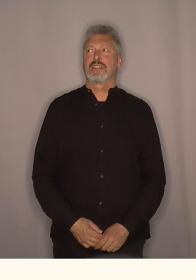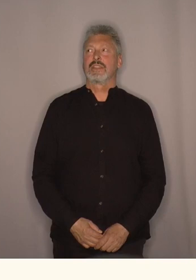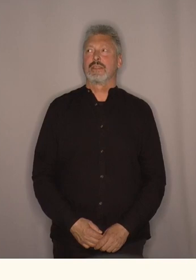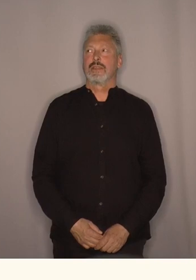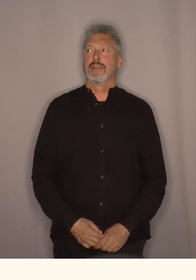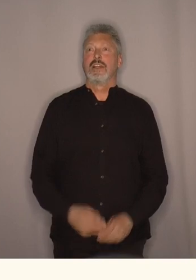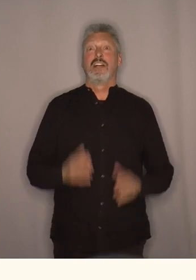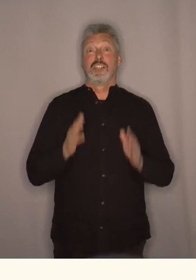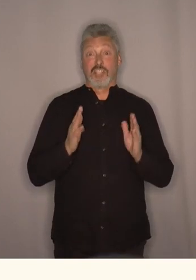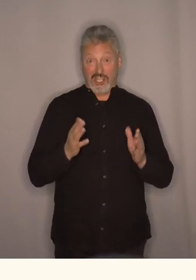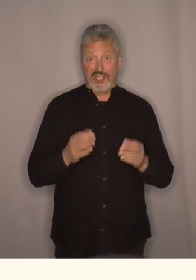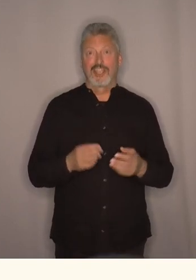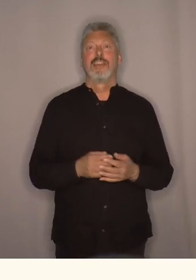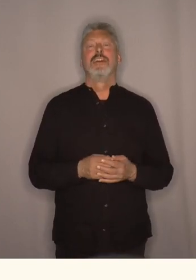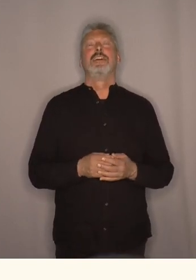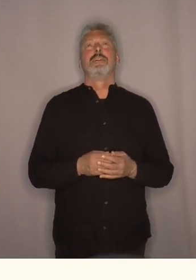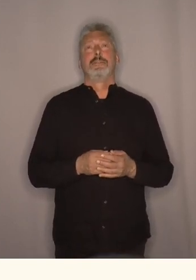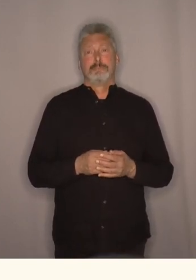Takk.